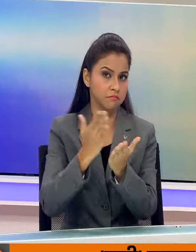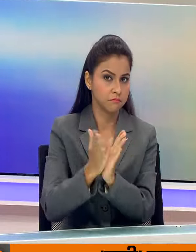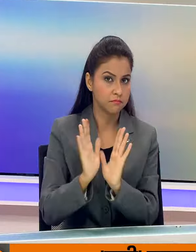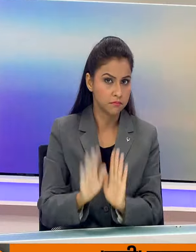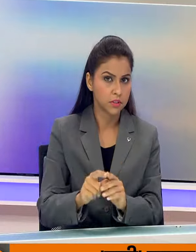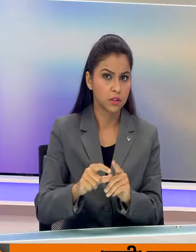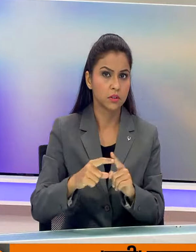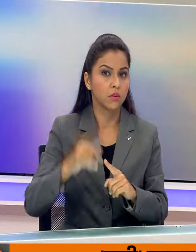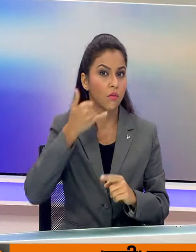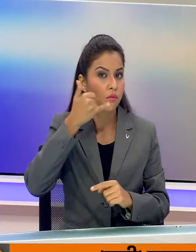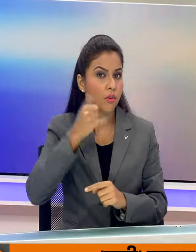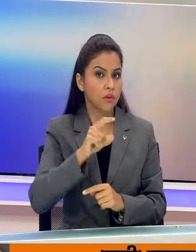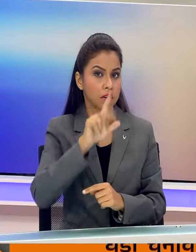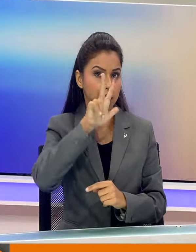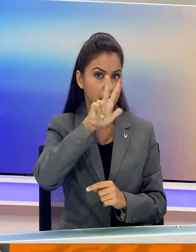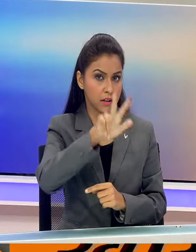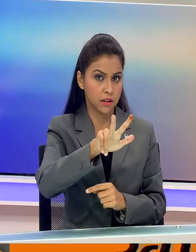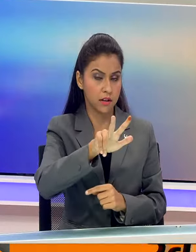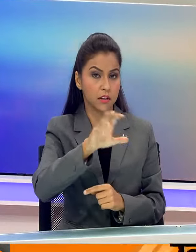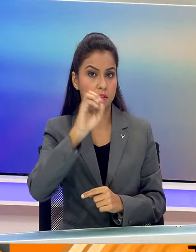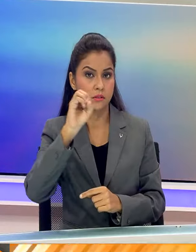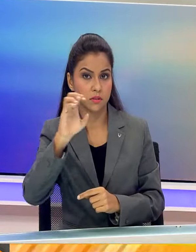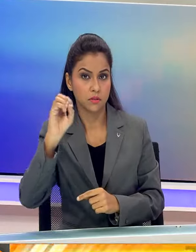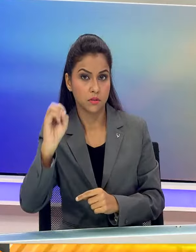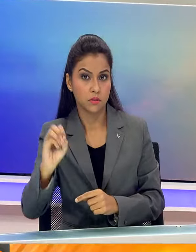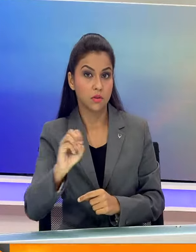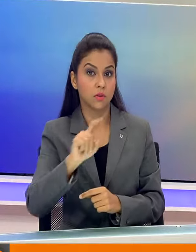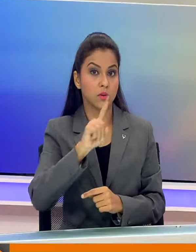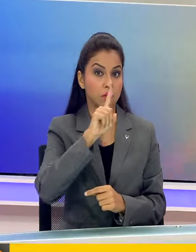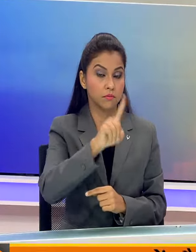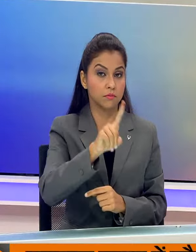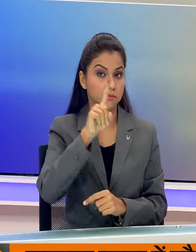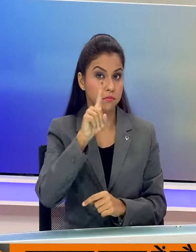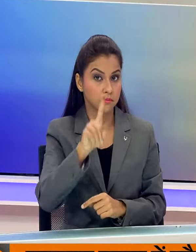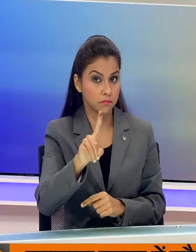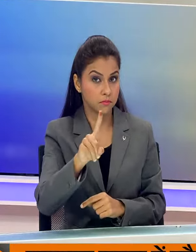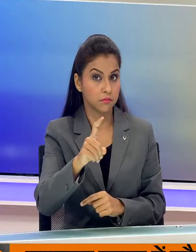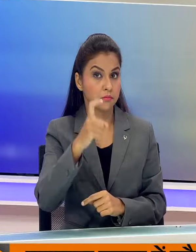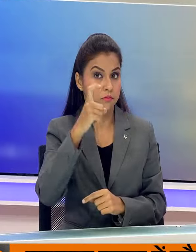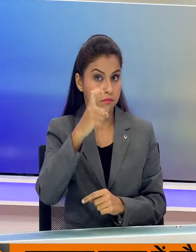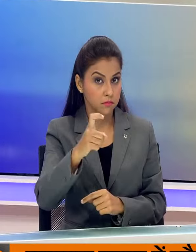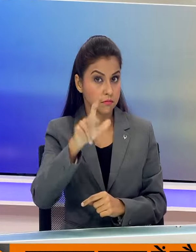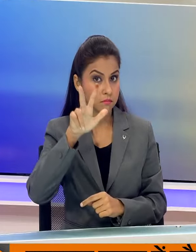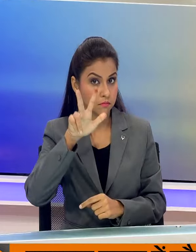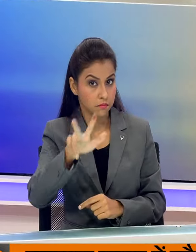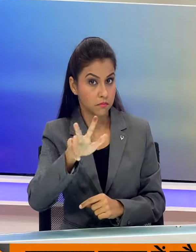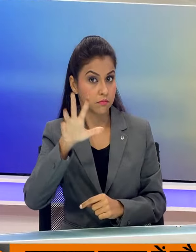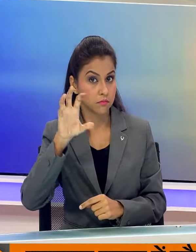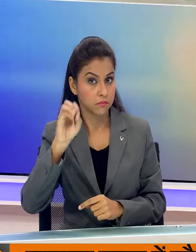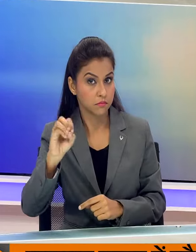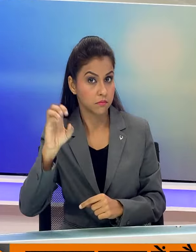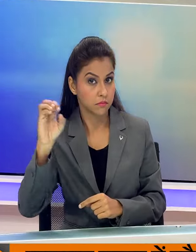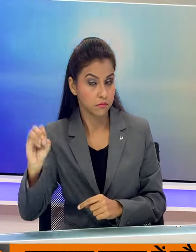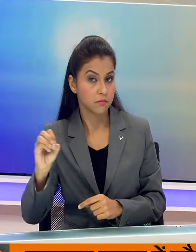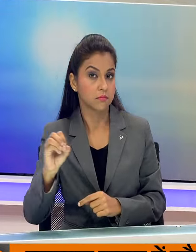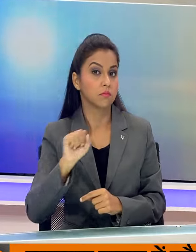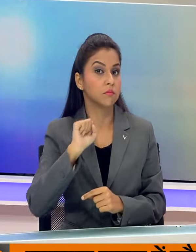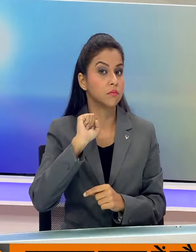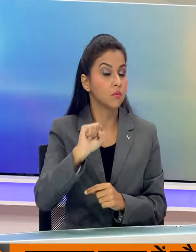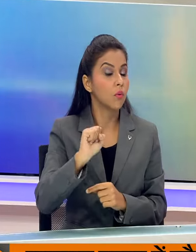टोल फ्री नंबर 18000 एक एक साथ आठ शुन्य शुन्य पर